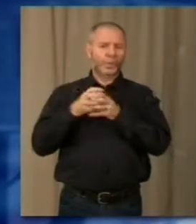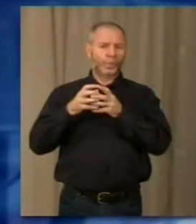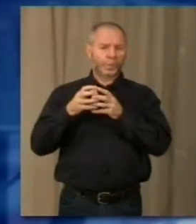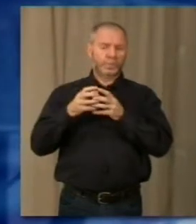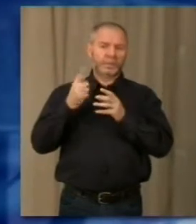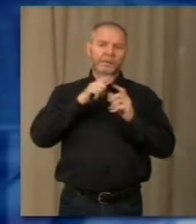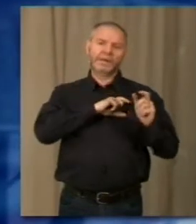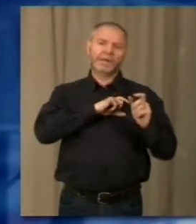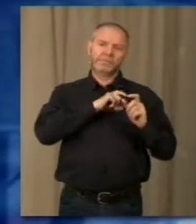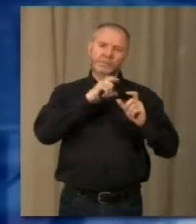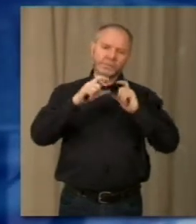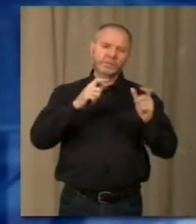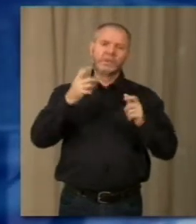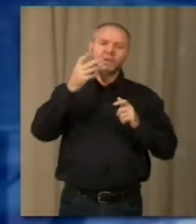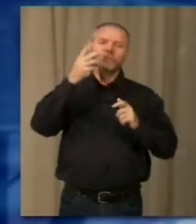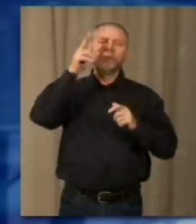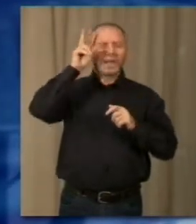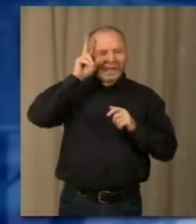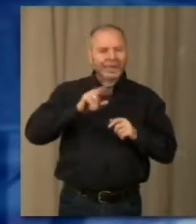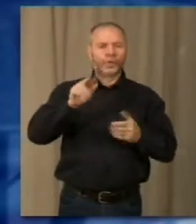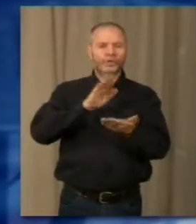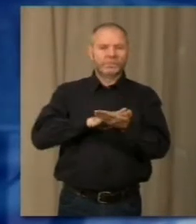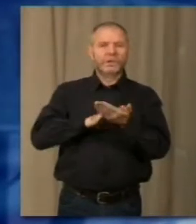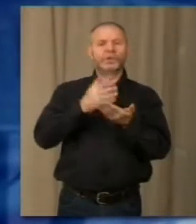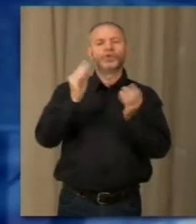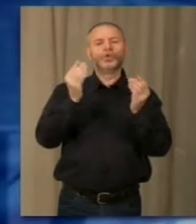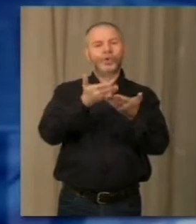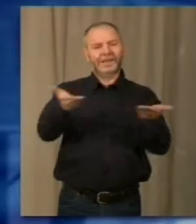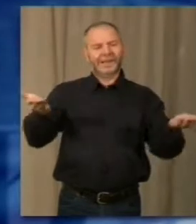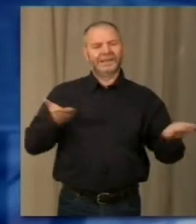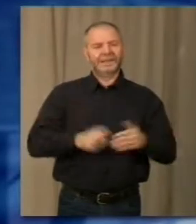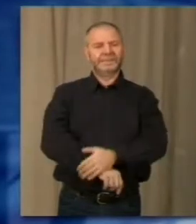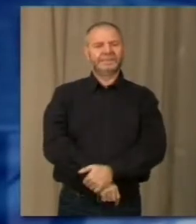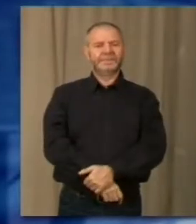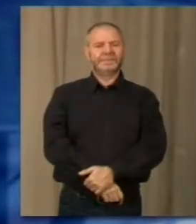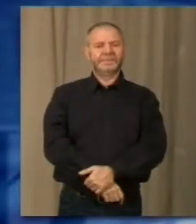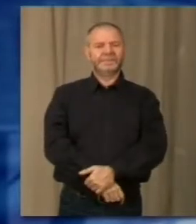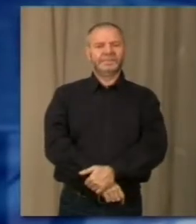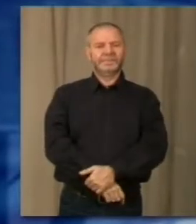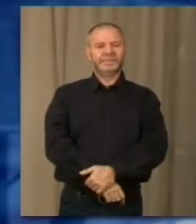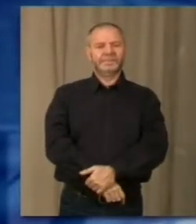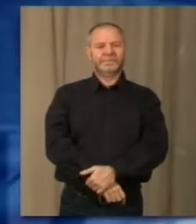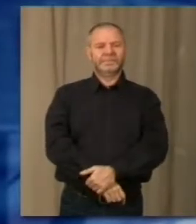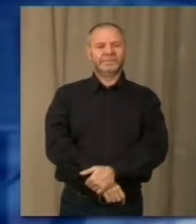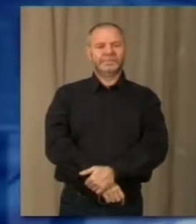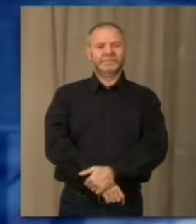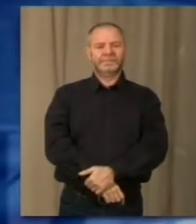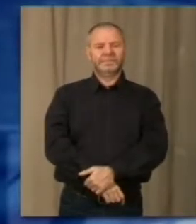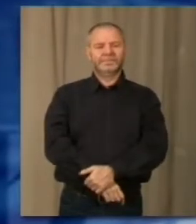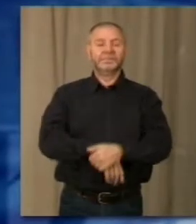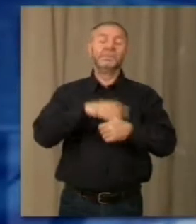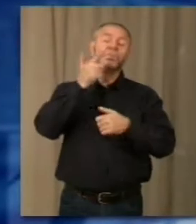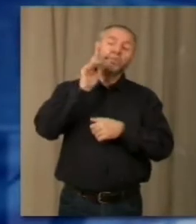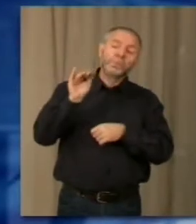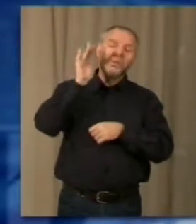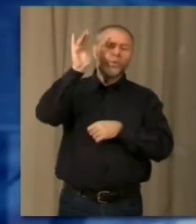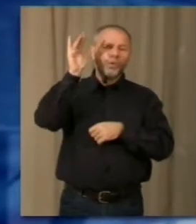premiazioni che è un giusto riconoscimento per i ragazzi e per il loro impegno. Che cosa fa, che cosa si potrà fare soprattutto in futuro pur sapendo